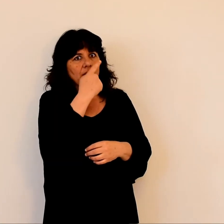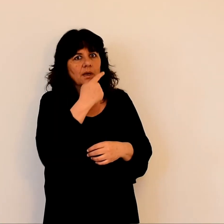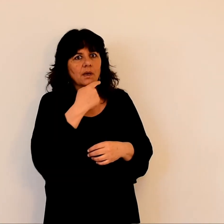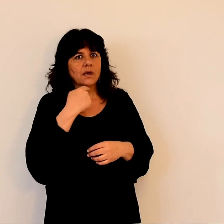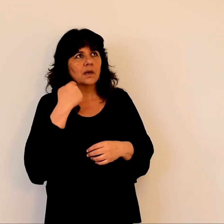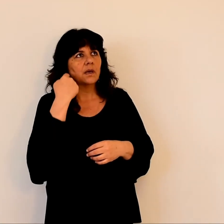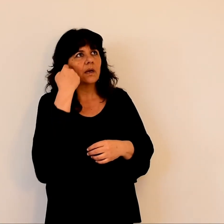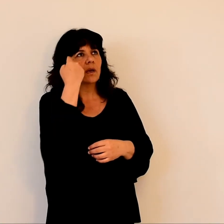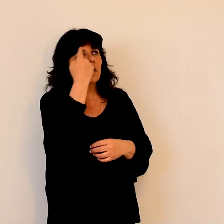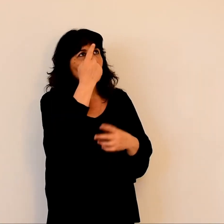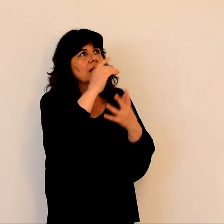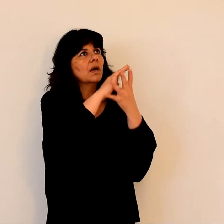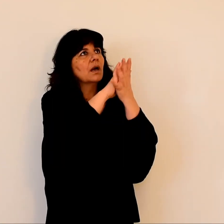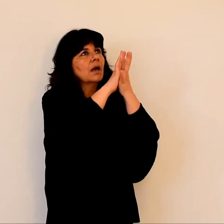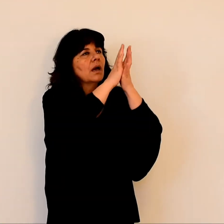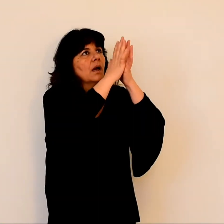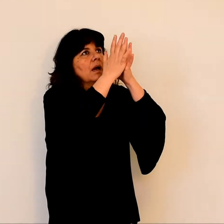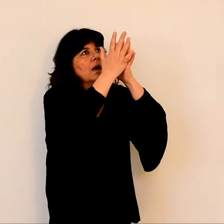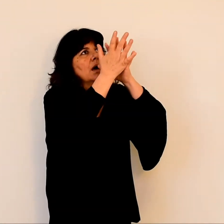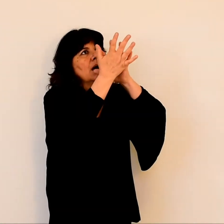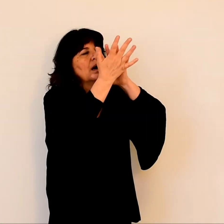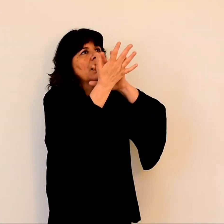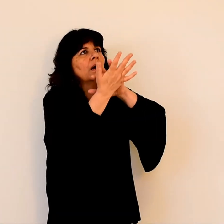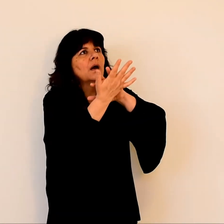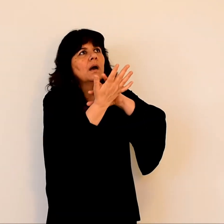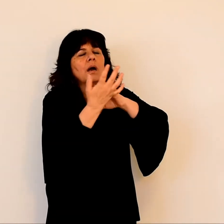devint d'une blancheur éblouissante.